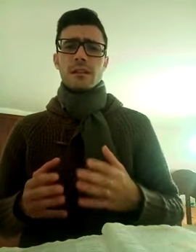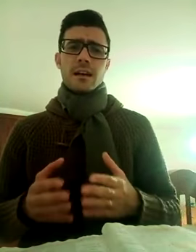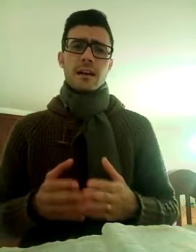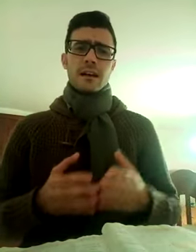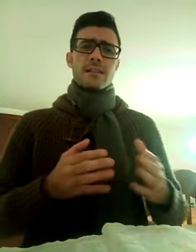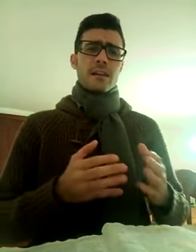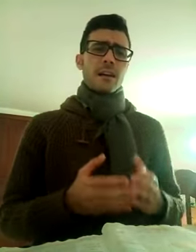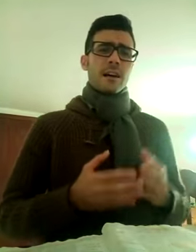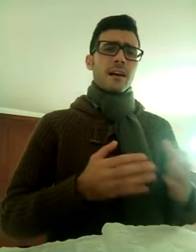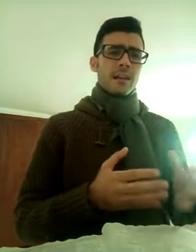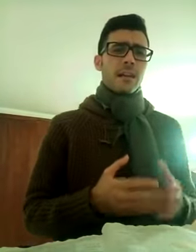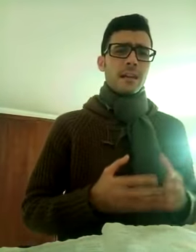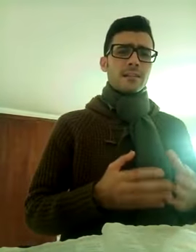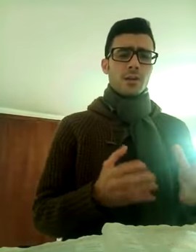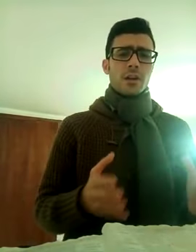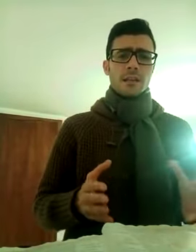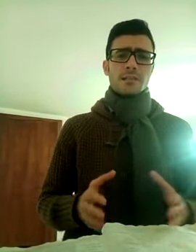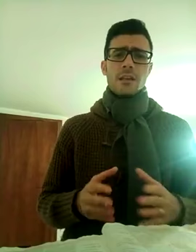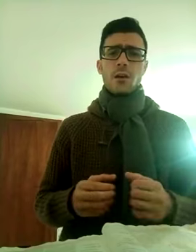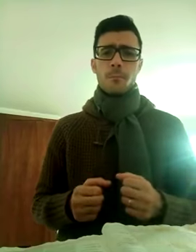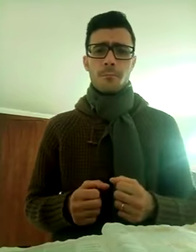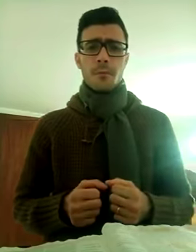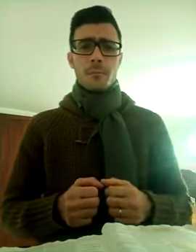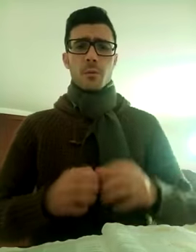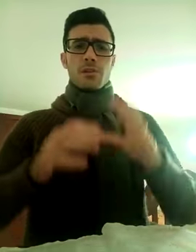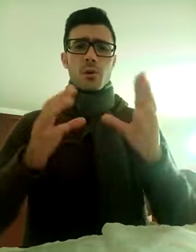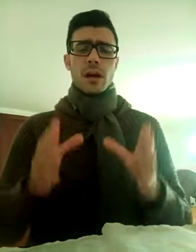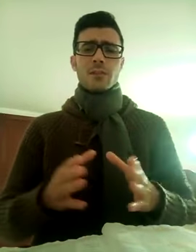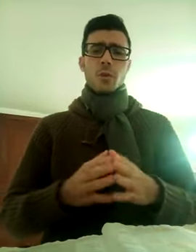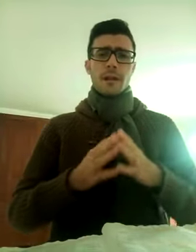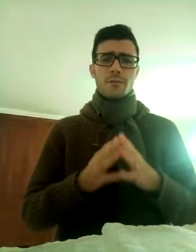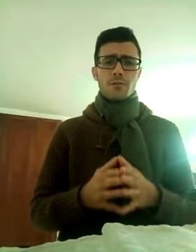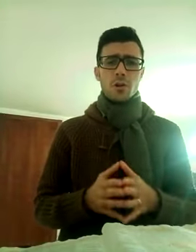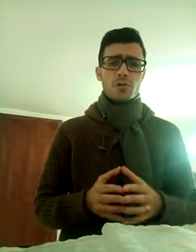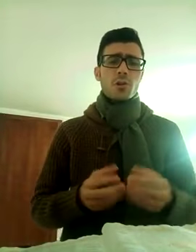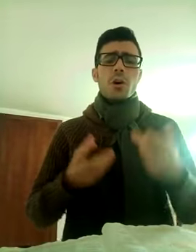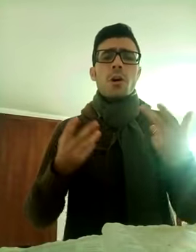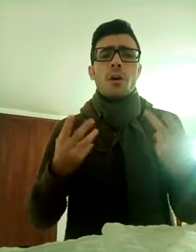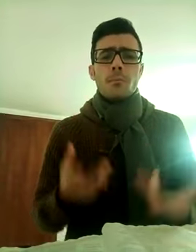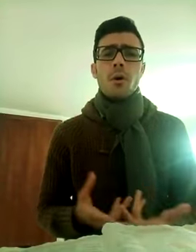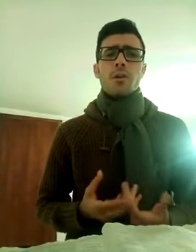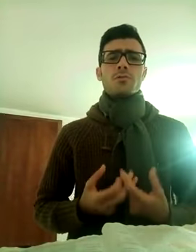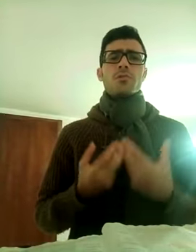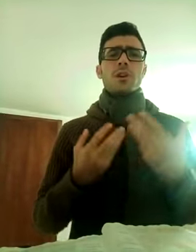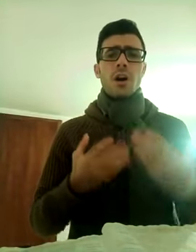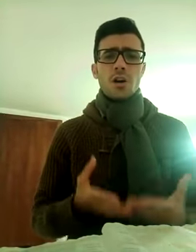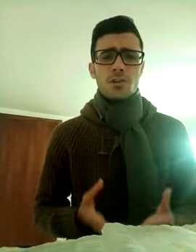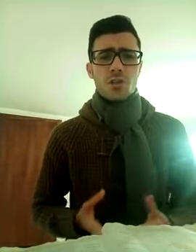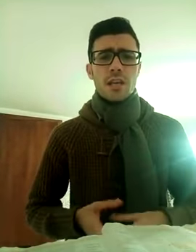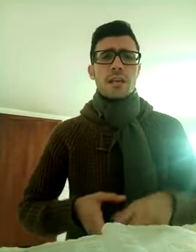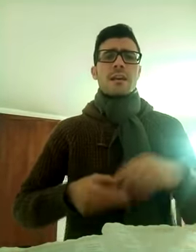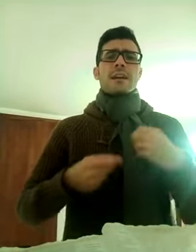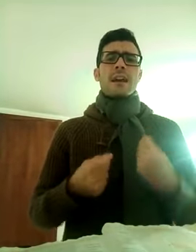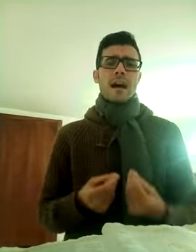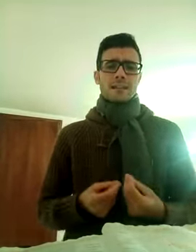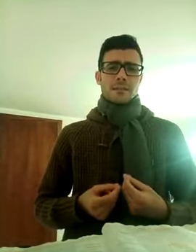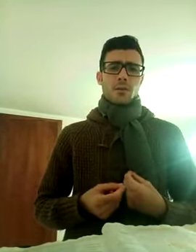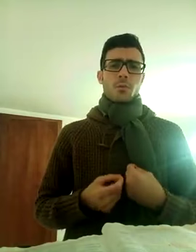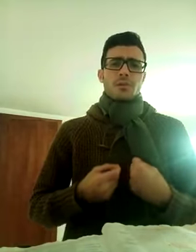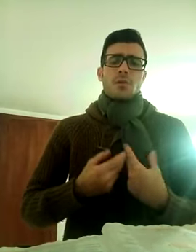Nazareth, gloria a Dio, per questo canto meraviglioso, molti oggi cantano questo